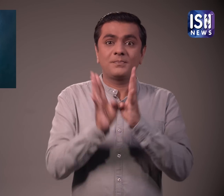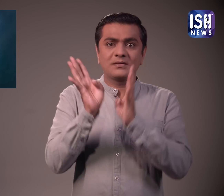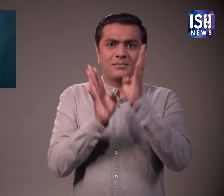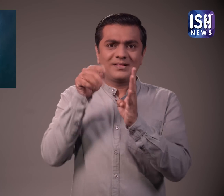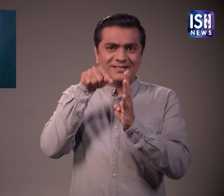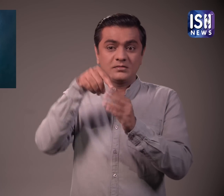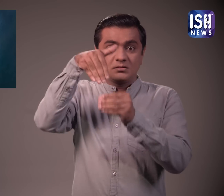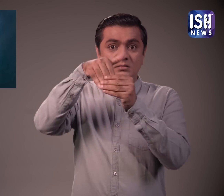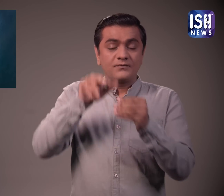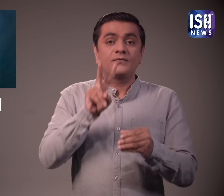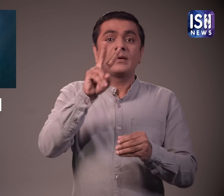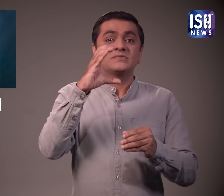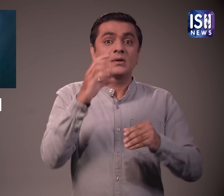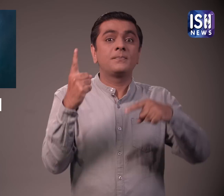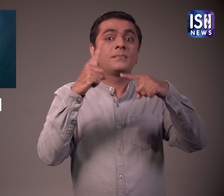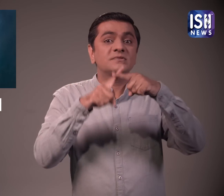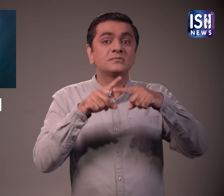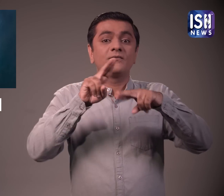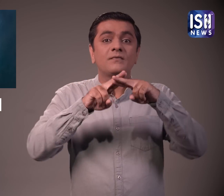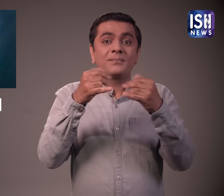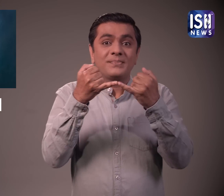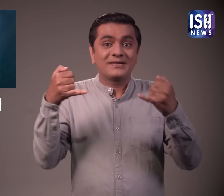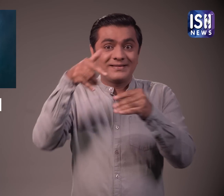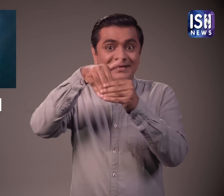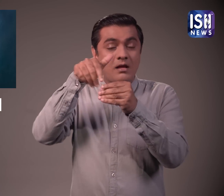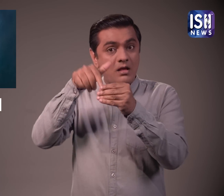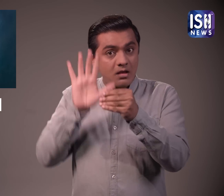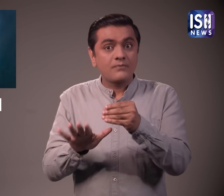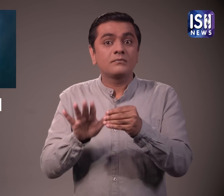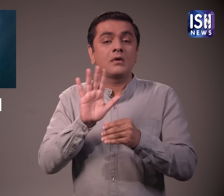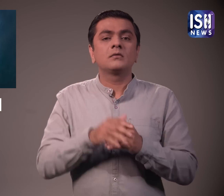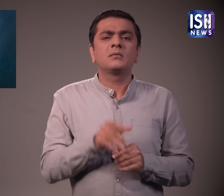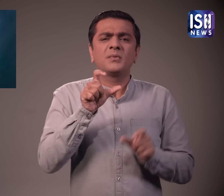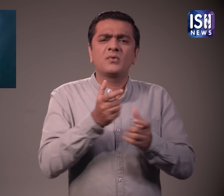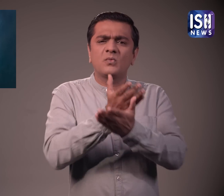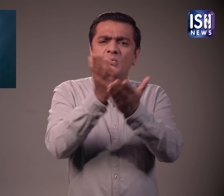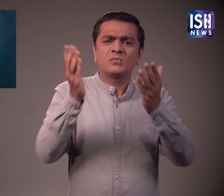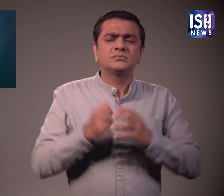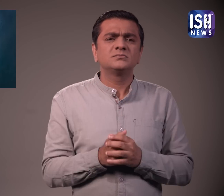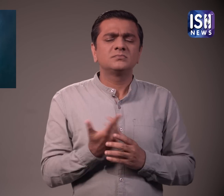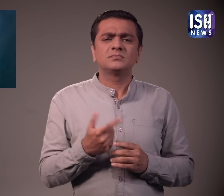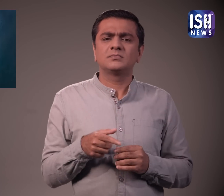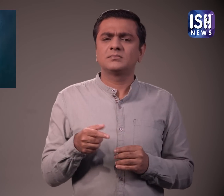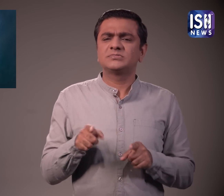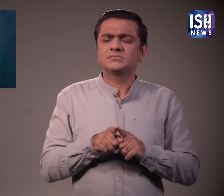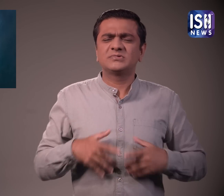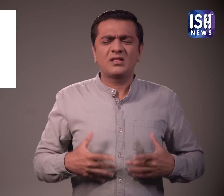अनानस में फाइबर और विटामिन सी का एक समरुद्द स्रोत्र होता है जो अच्छे पाचब